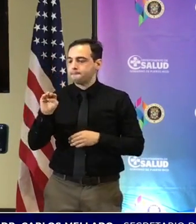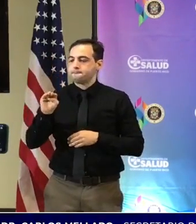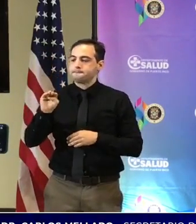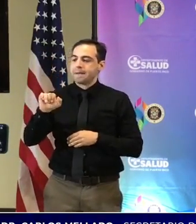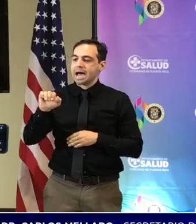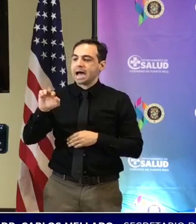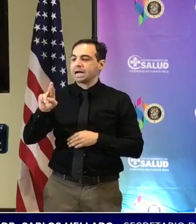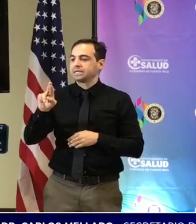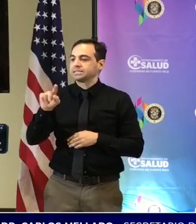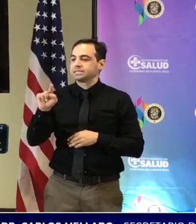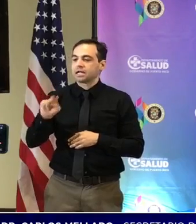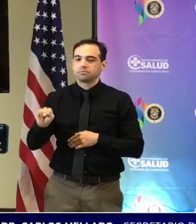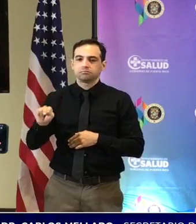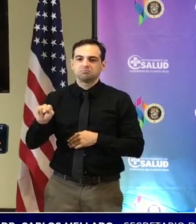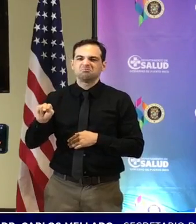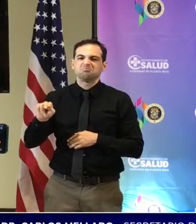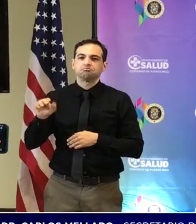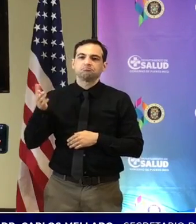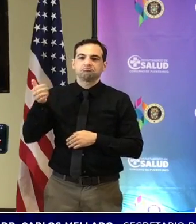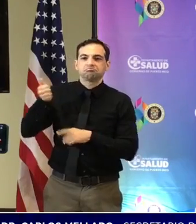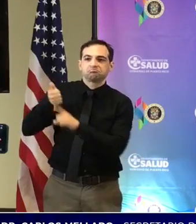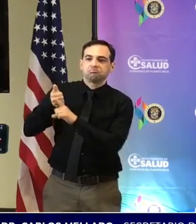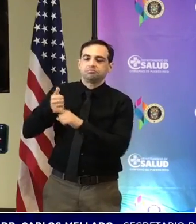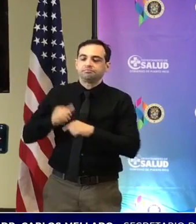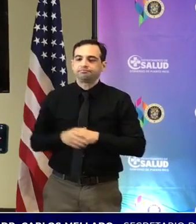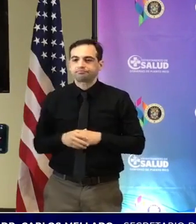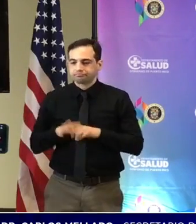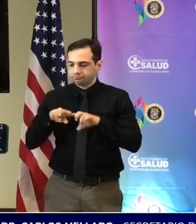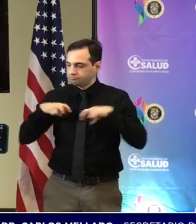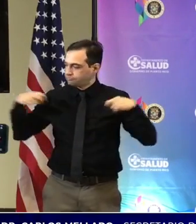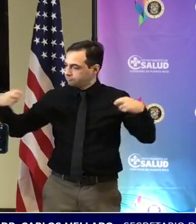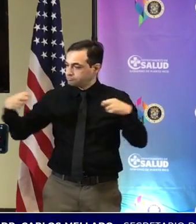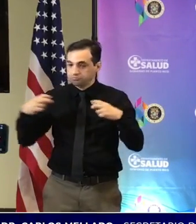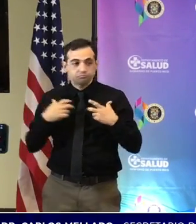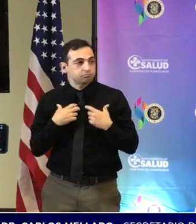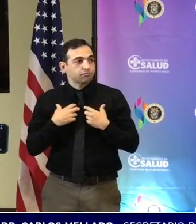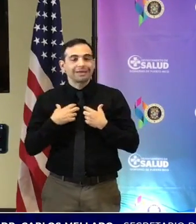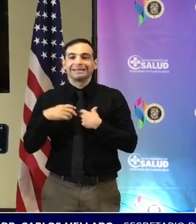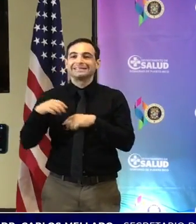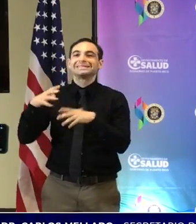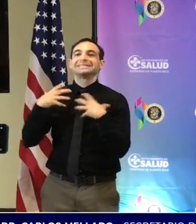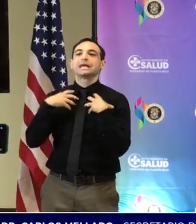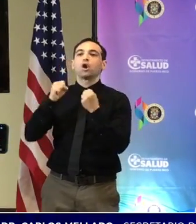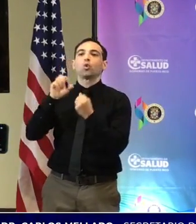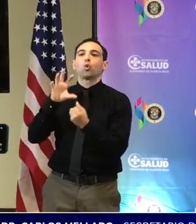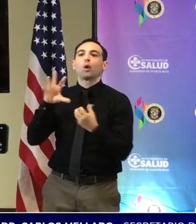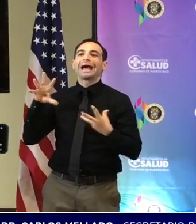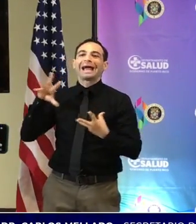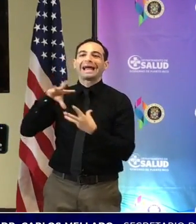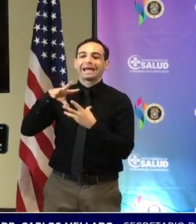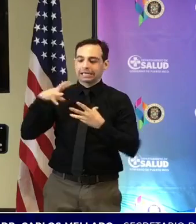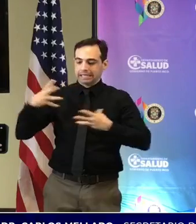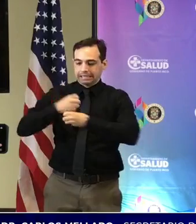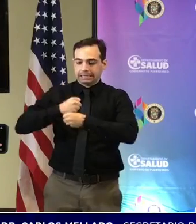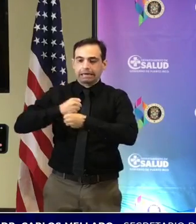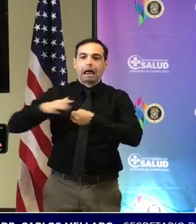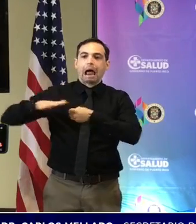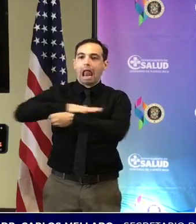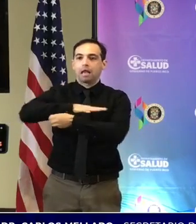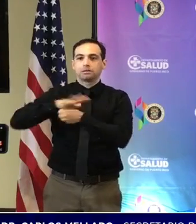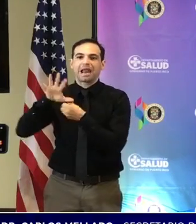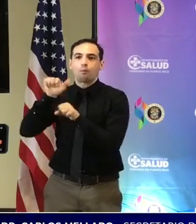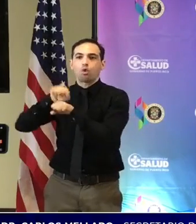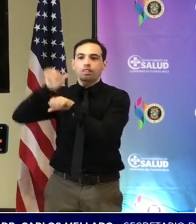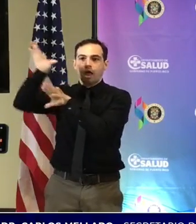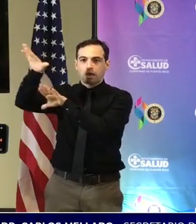comenzar hablando de la iniciativa que tenemos con Salud Integral de la Montaña. Básicamente, pues ustedes saben,